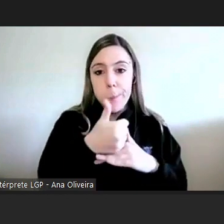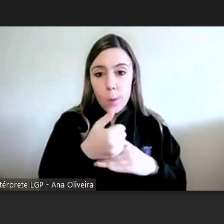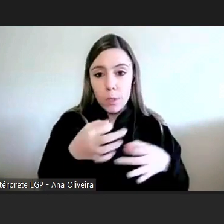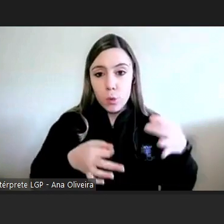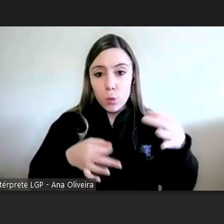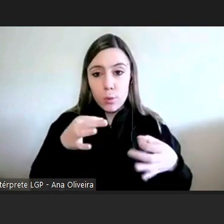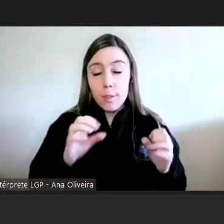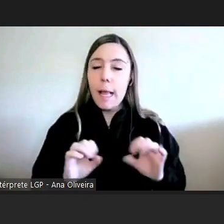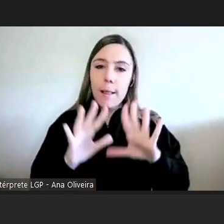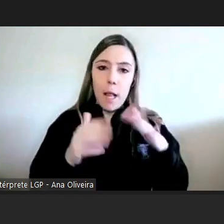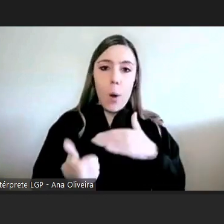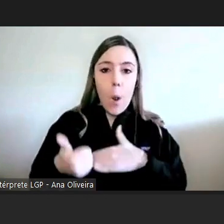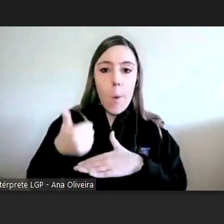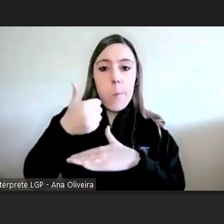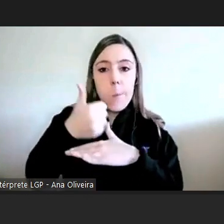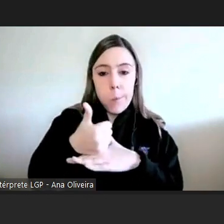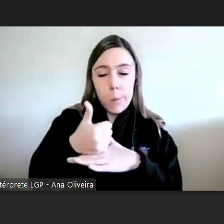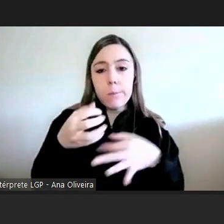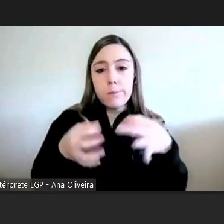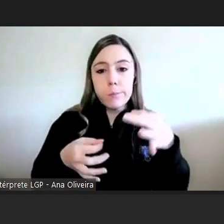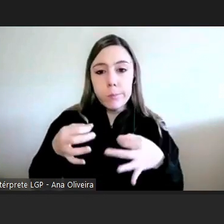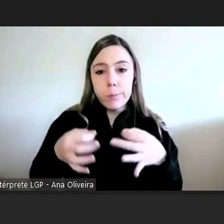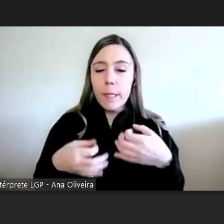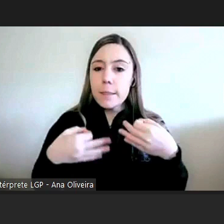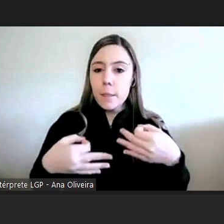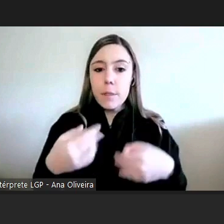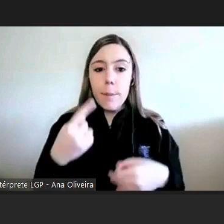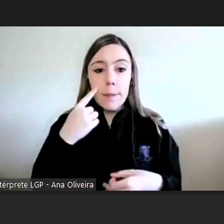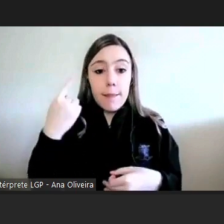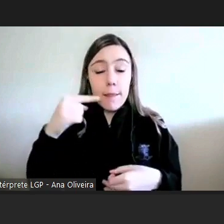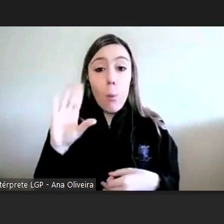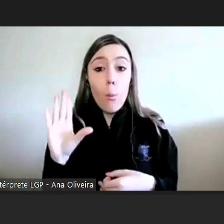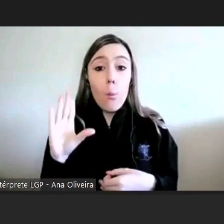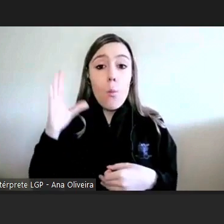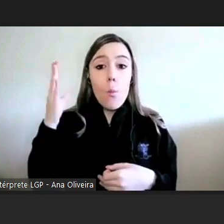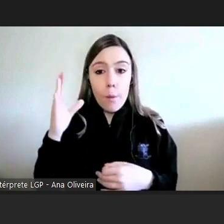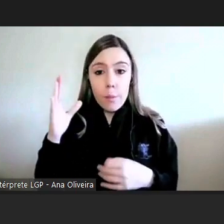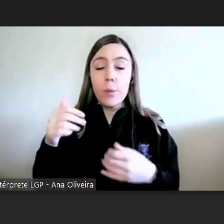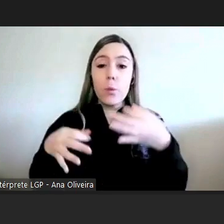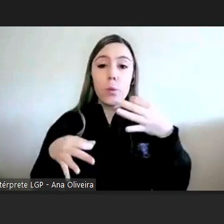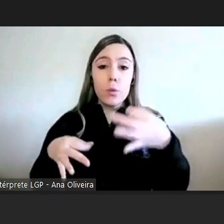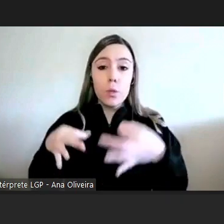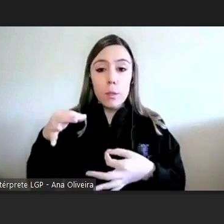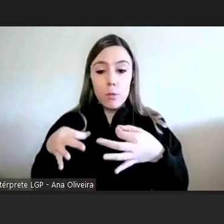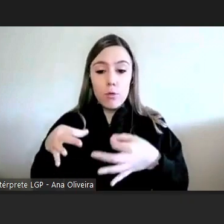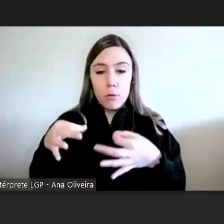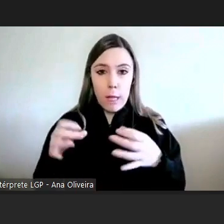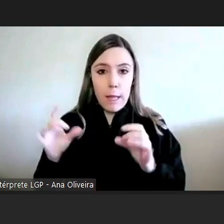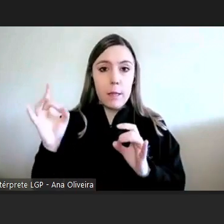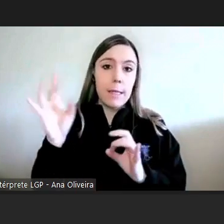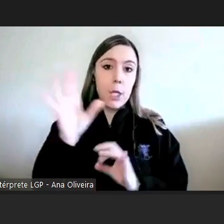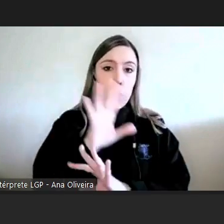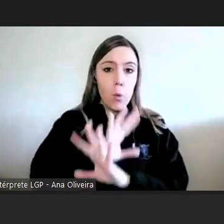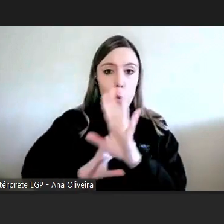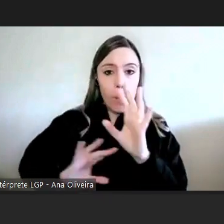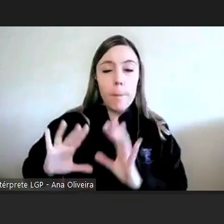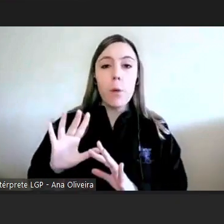atenta quando a jurisprudência do Tribunal Europeu dos Direitos Humanos toca